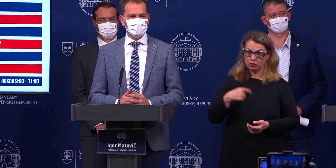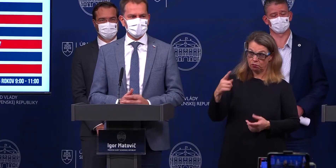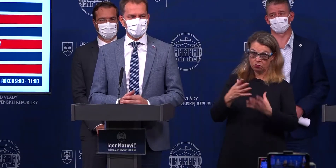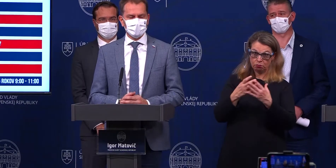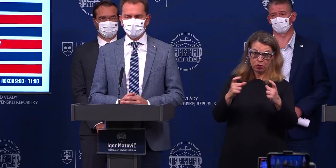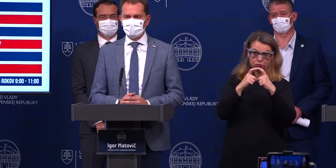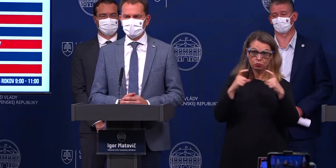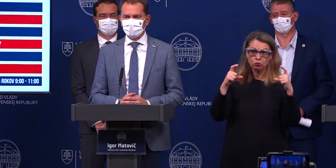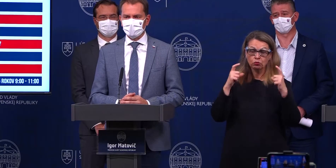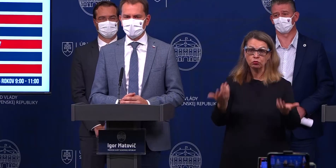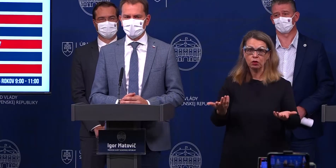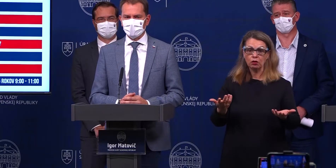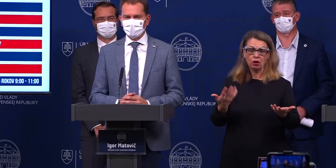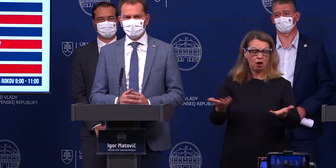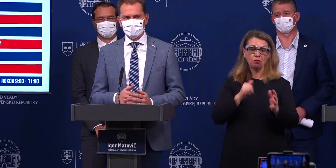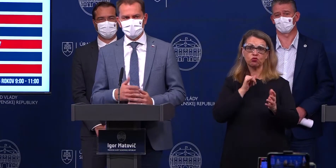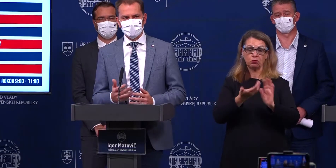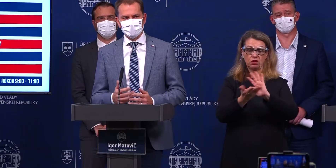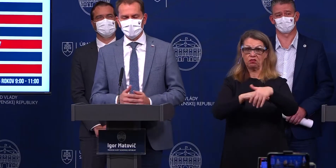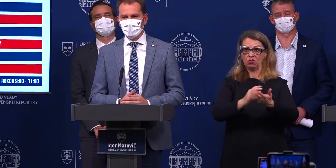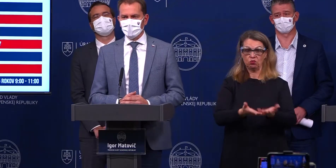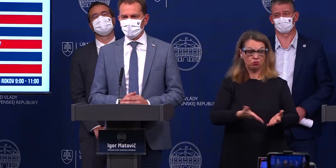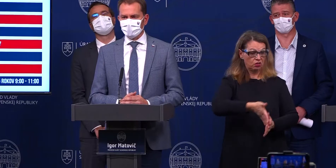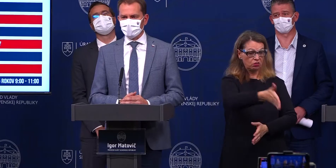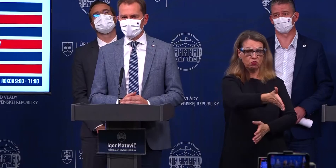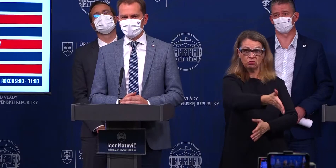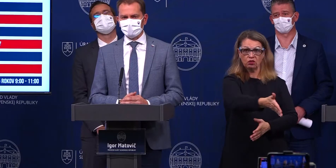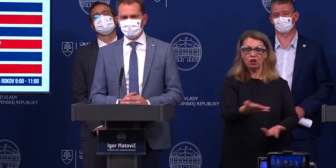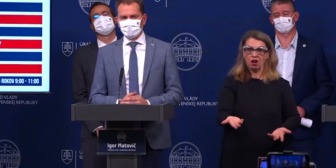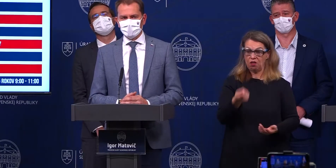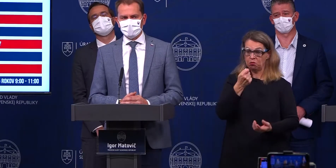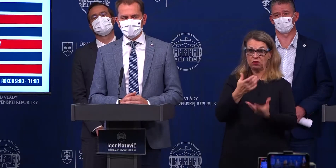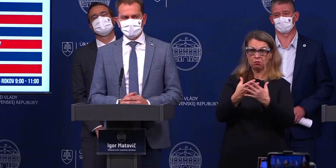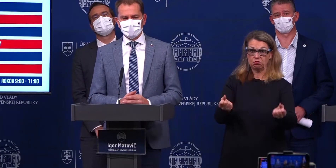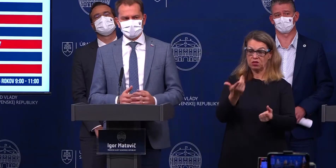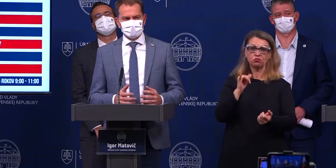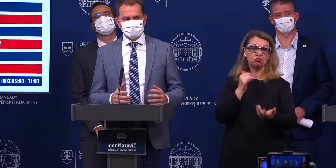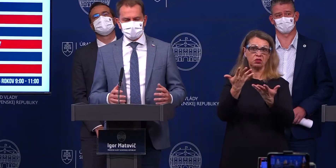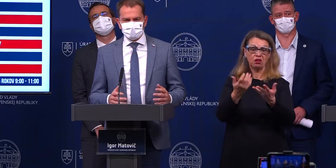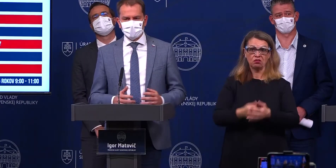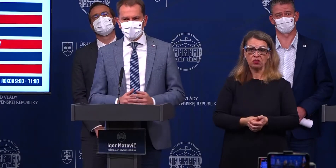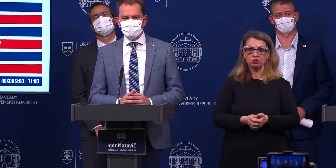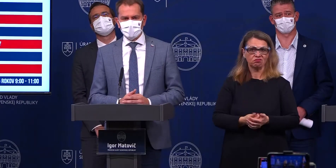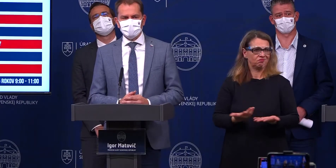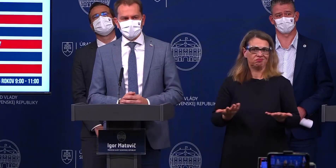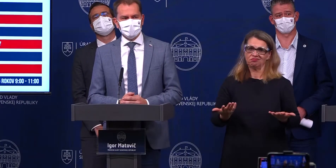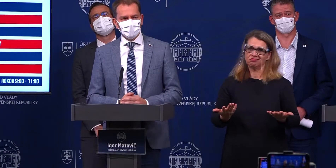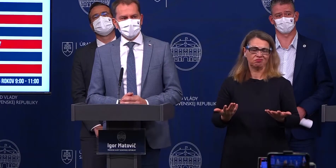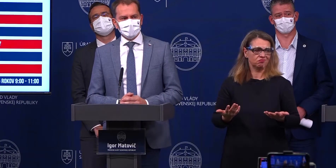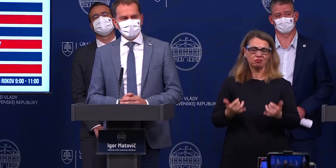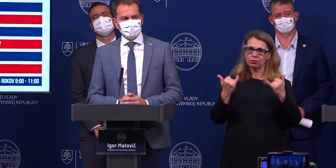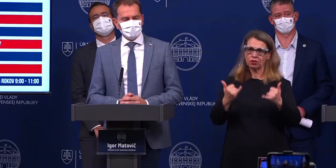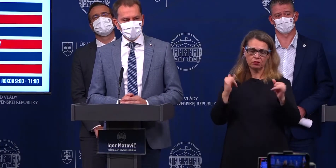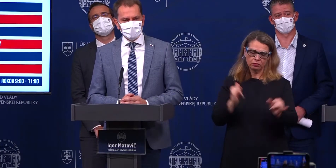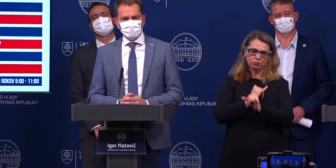alebo môžem si jesť s neumytými rukami alebo budem si s niekým podávať ruku. Takže teraz naozaj